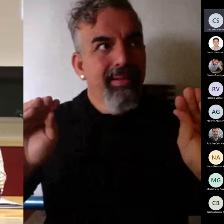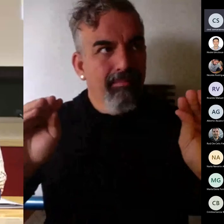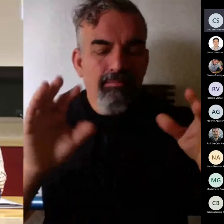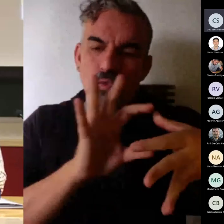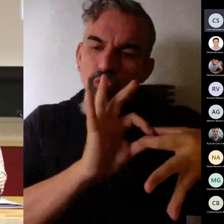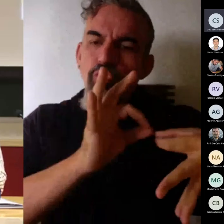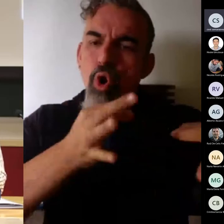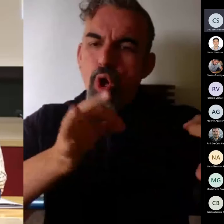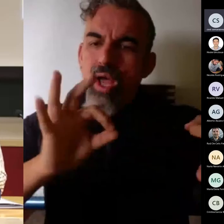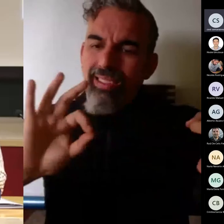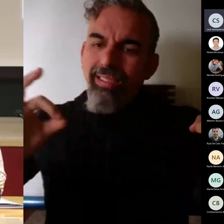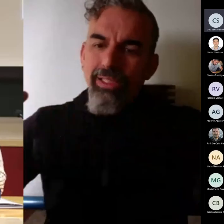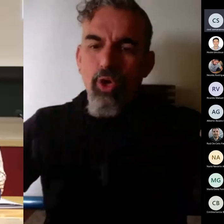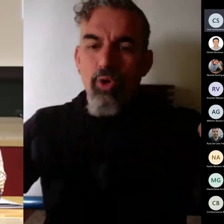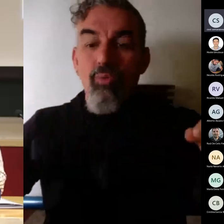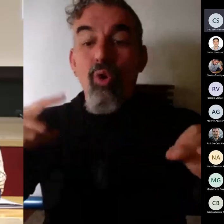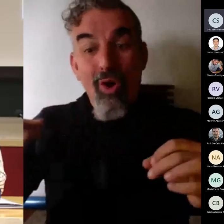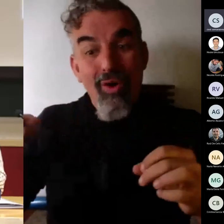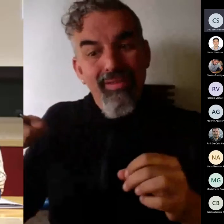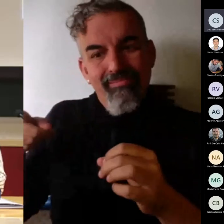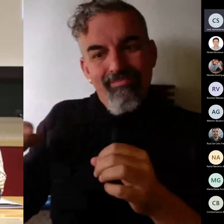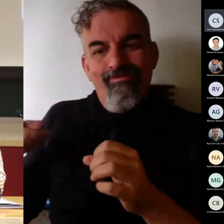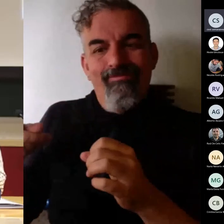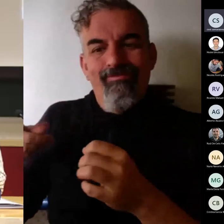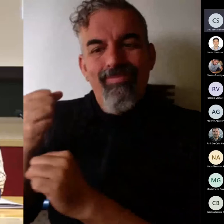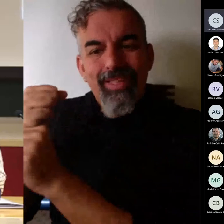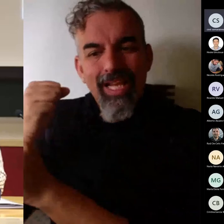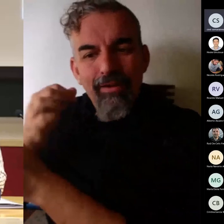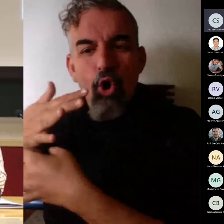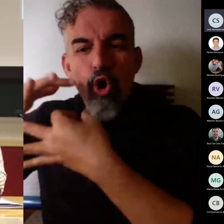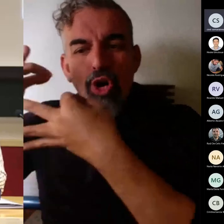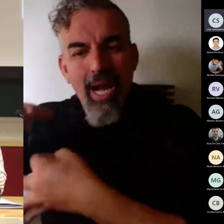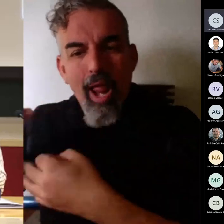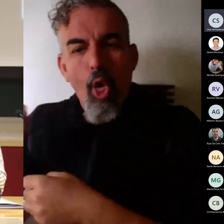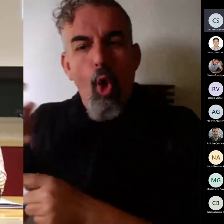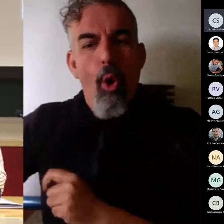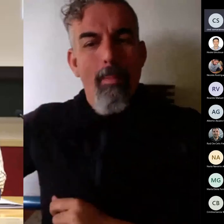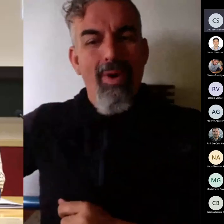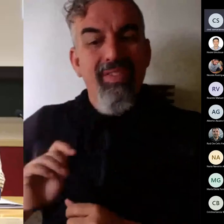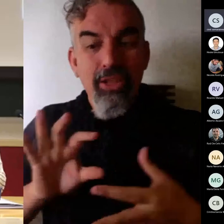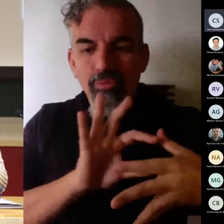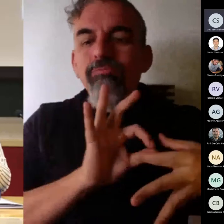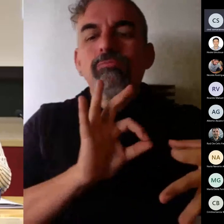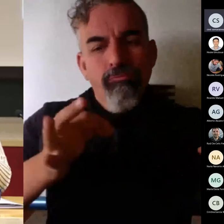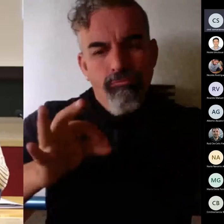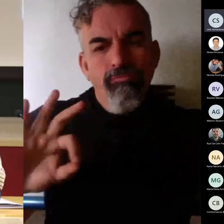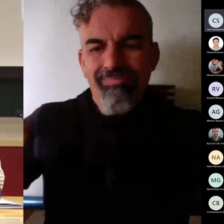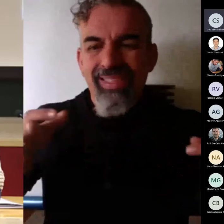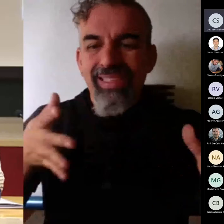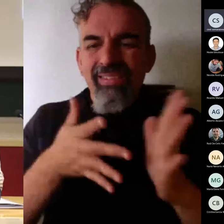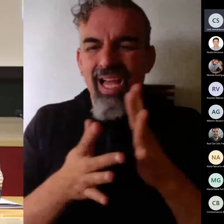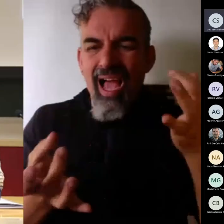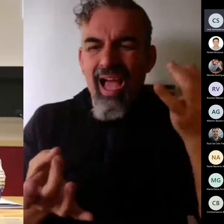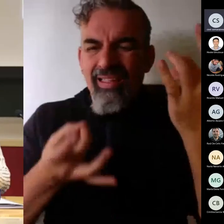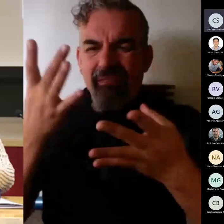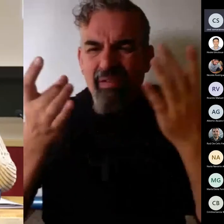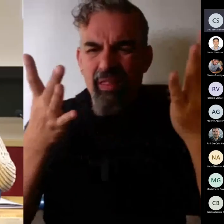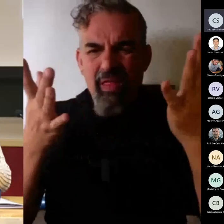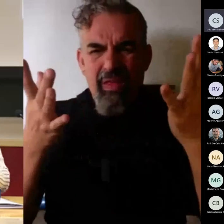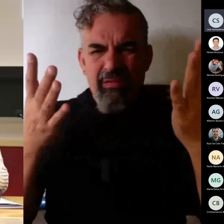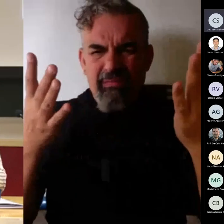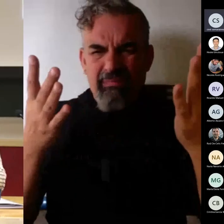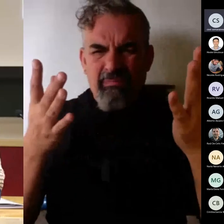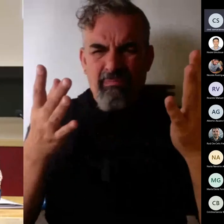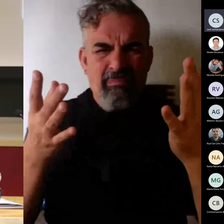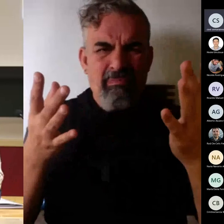alguna actividad real o profesional de los grados que estemos trabajando eso es fundamental es decir que vean esa aplicación real o que